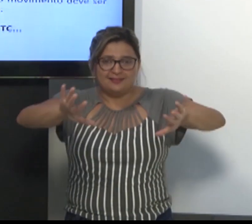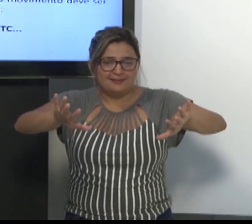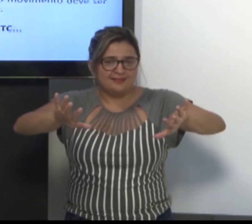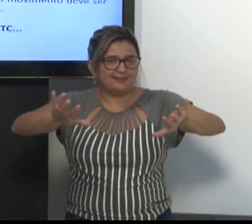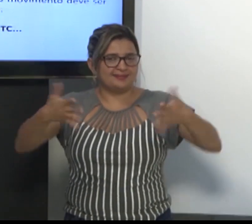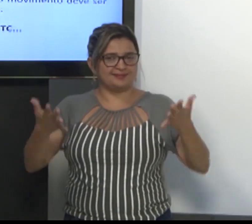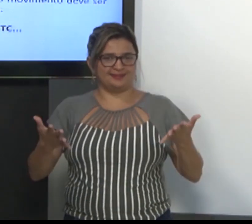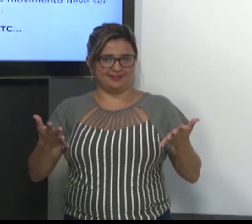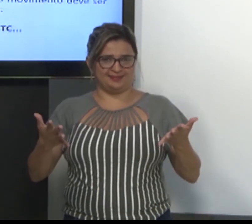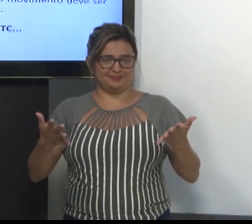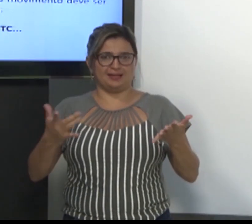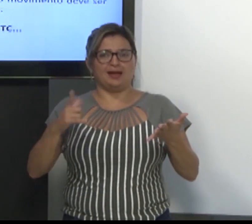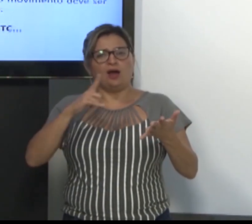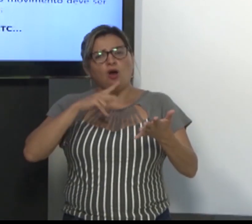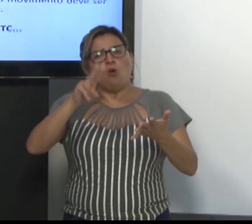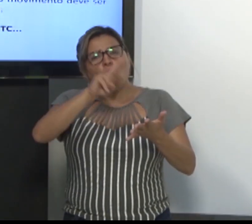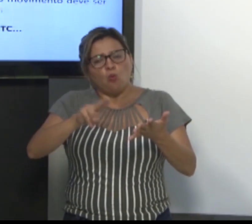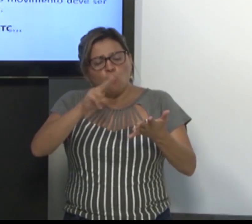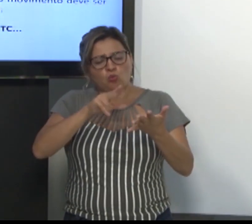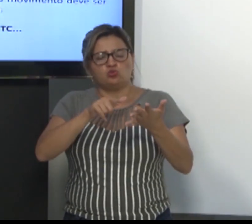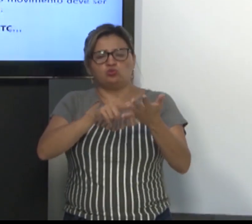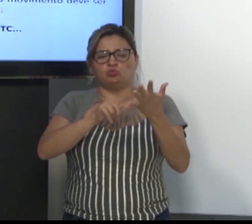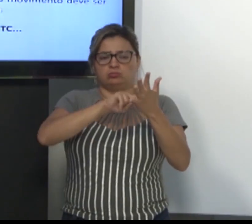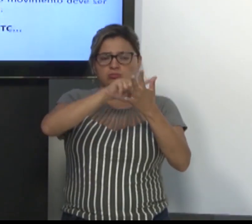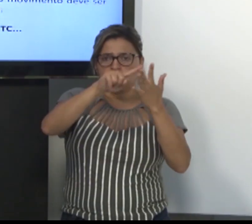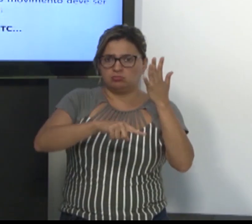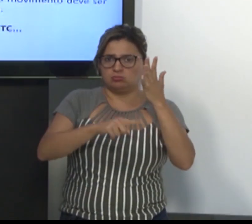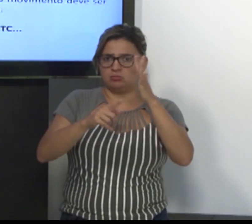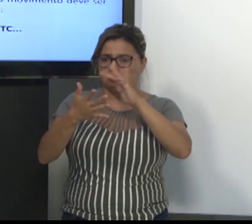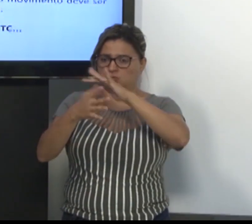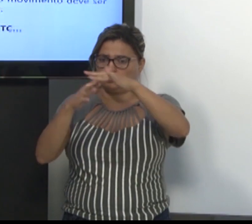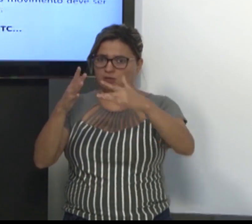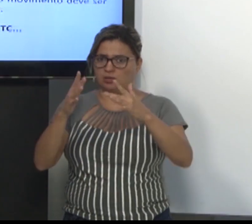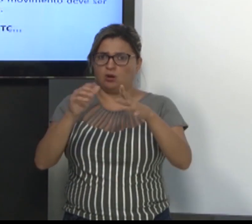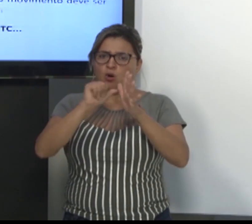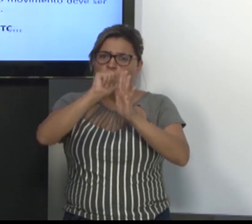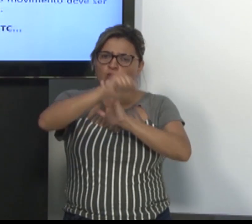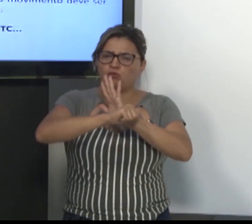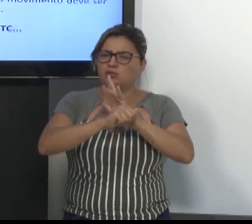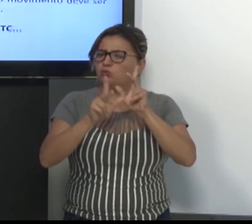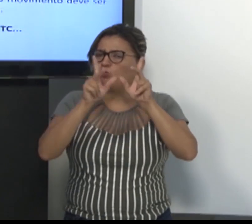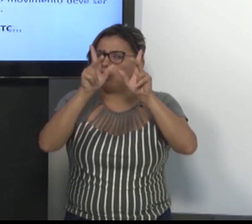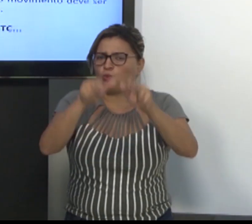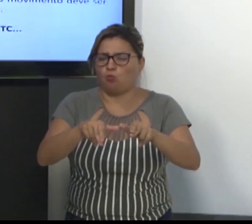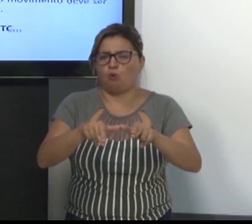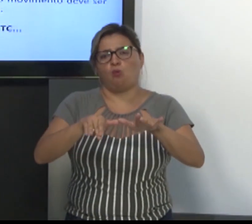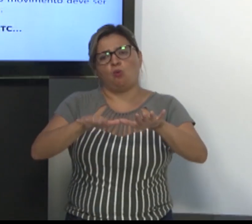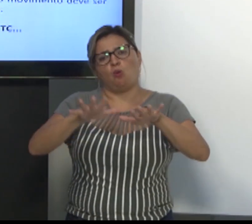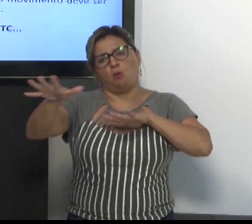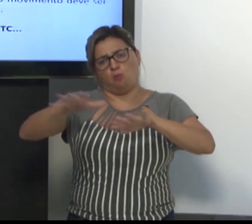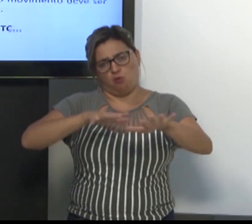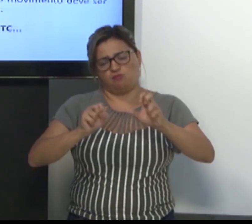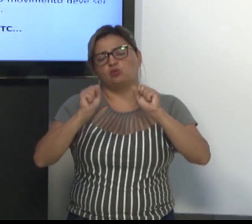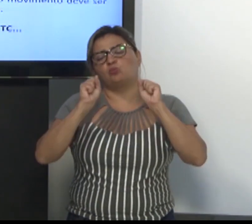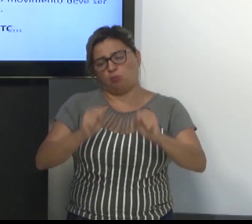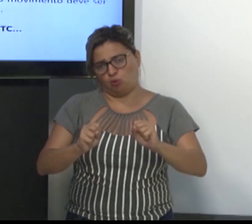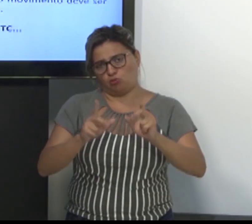namorar, que são com as duas mãos com o mesmo sinal ou sinal alternado. Todos